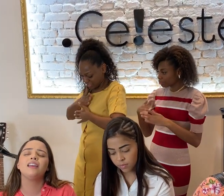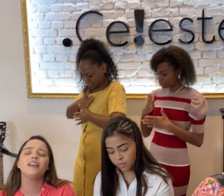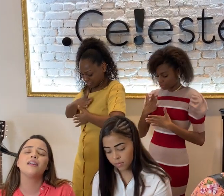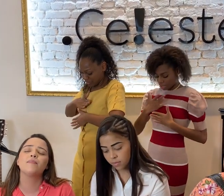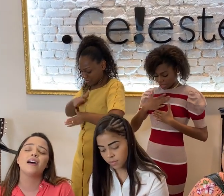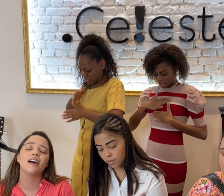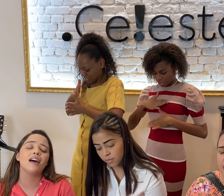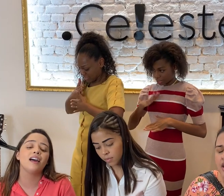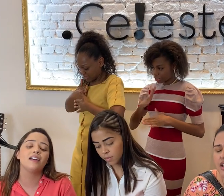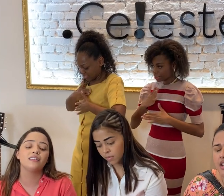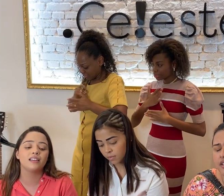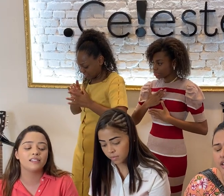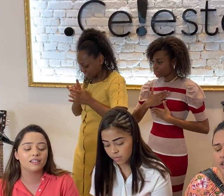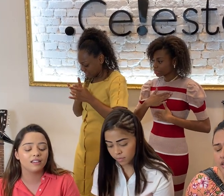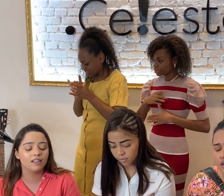me vencer.